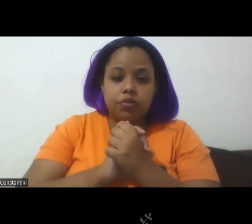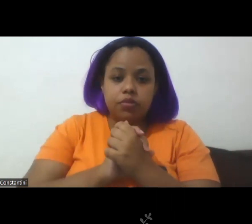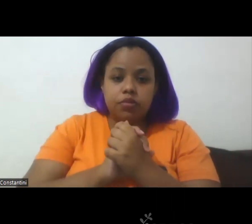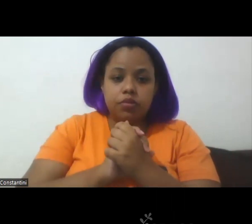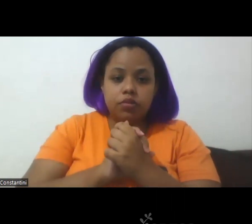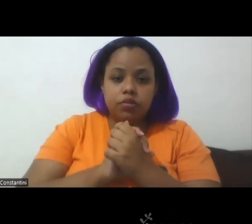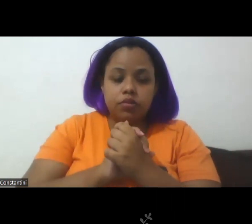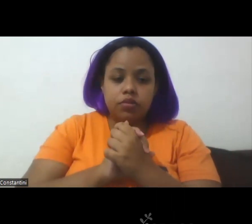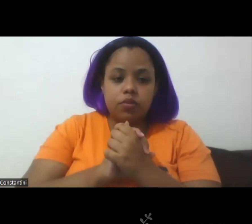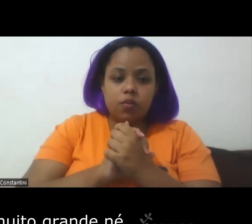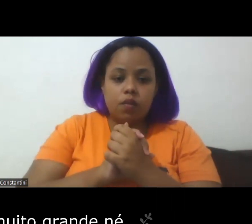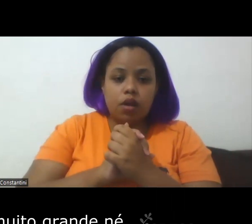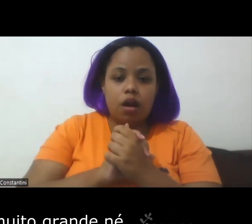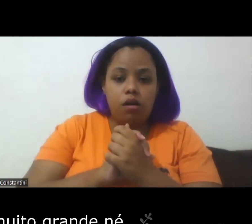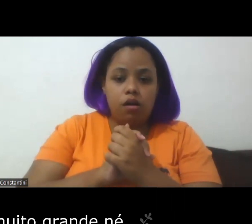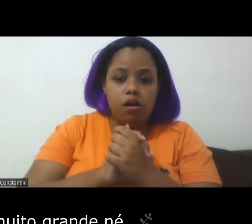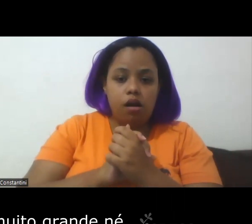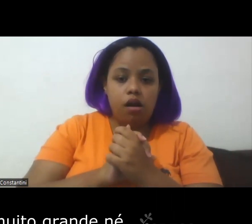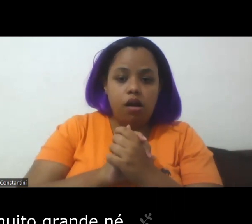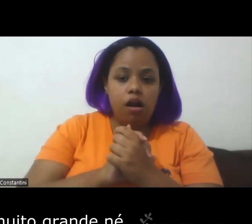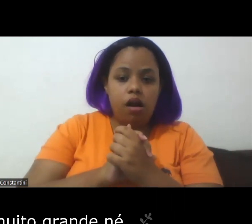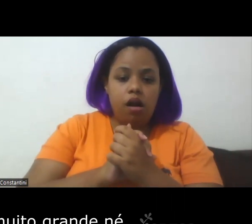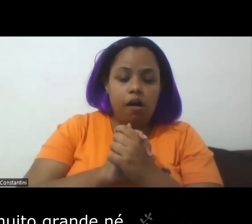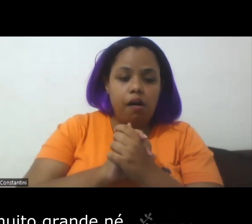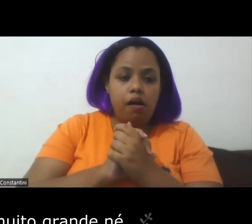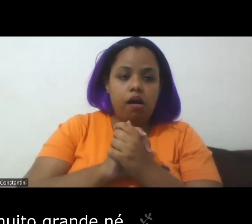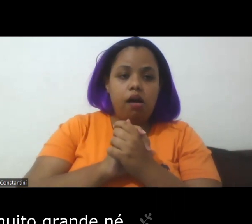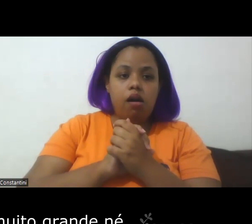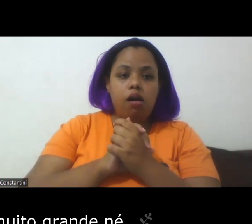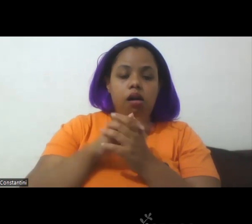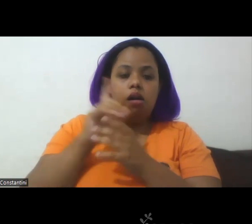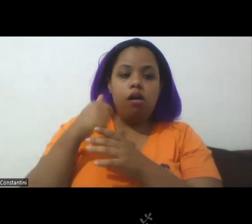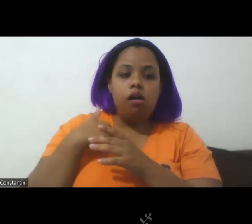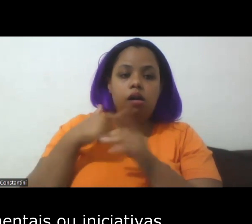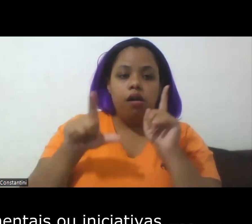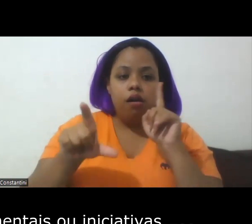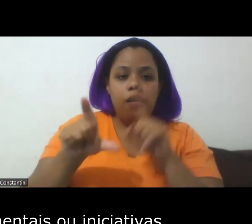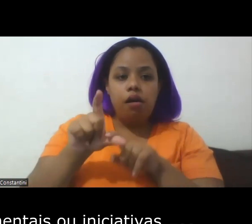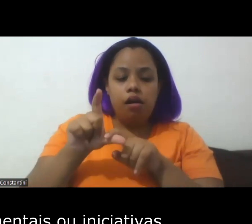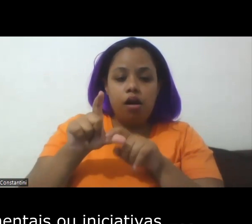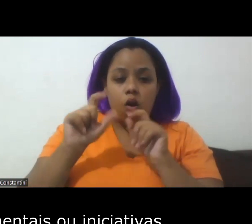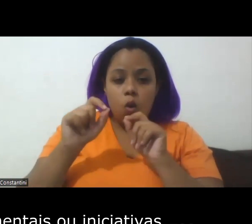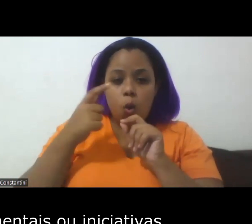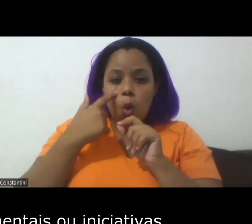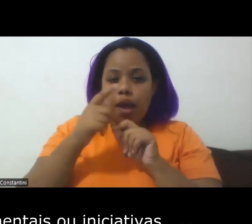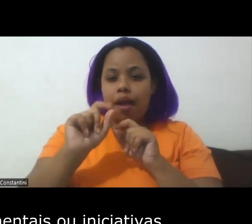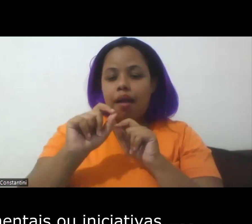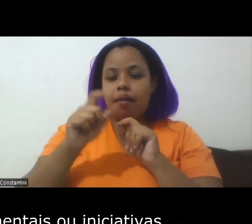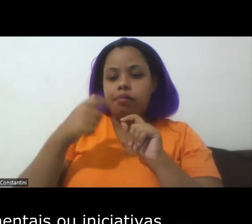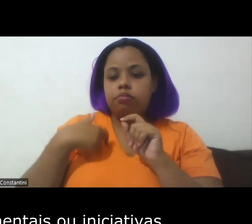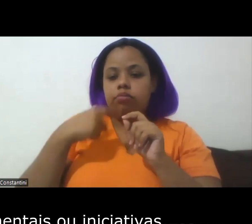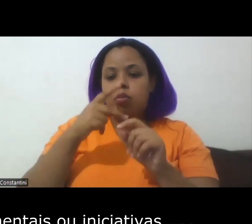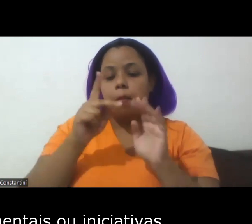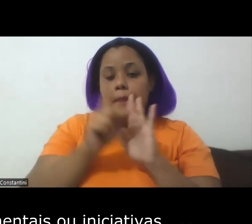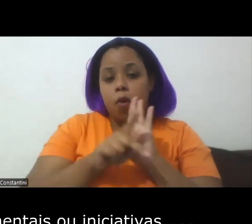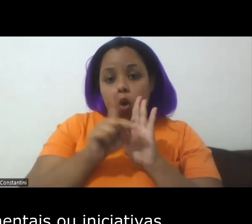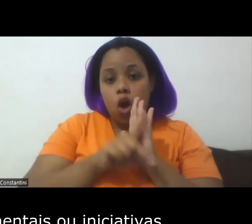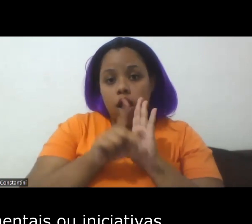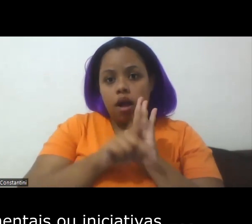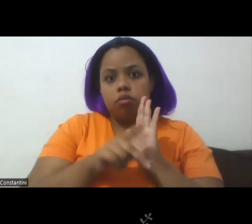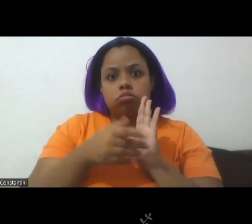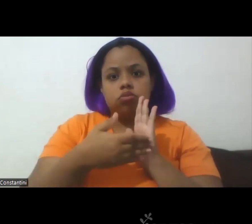e uma dependência muito grande de programas governamentais ou